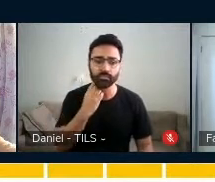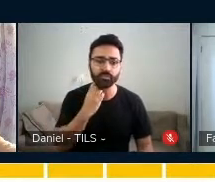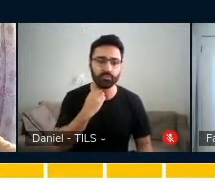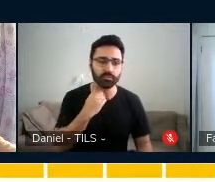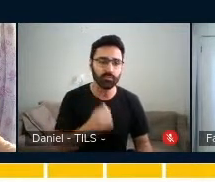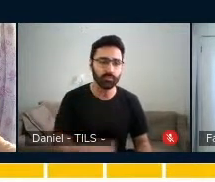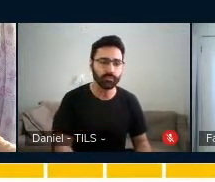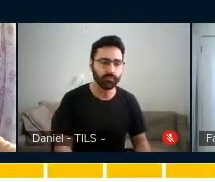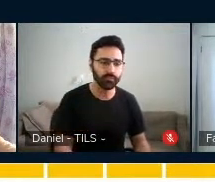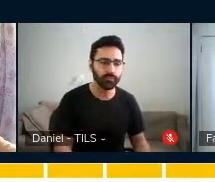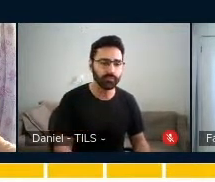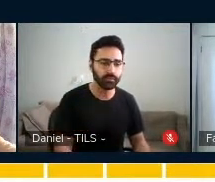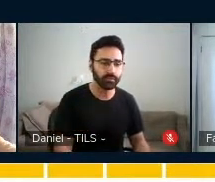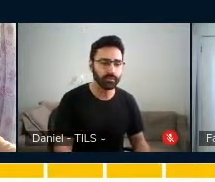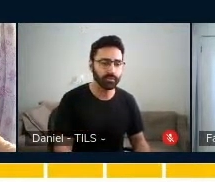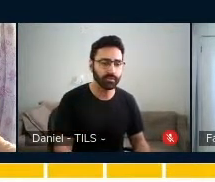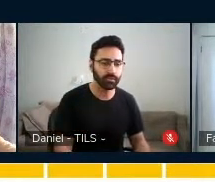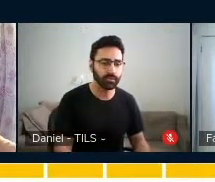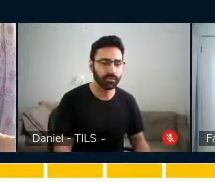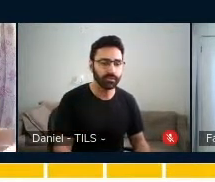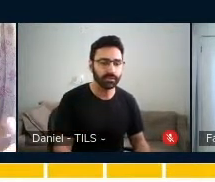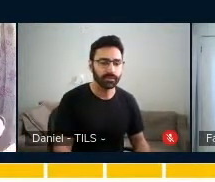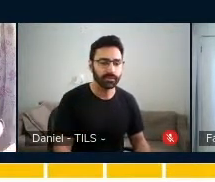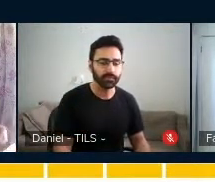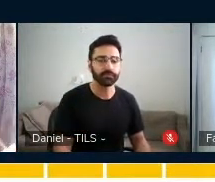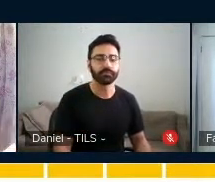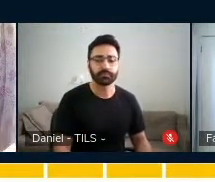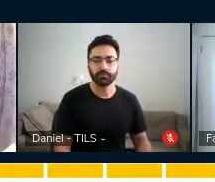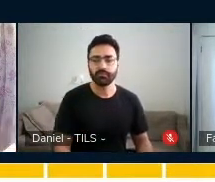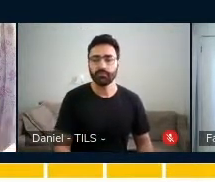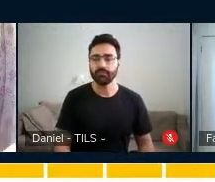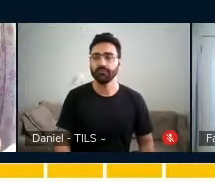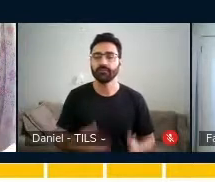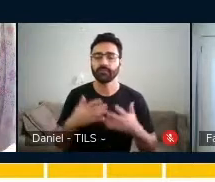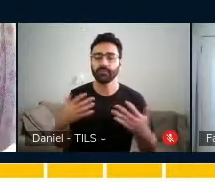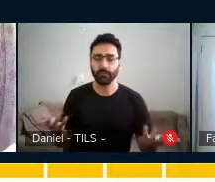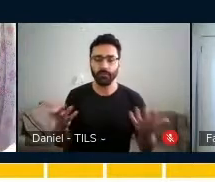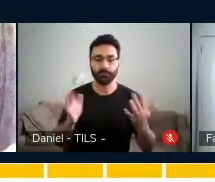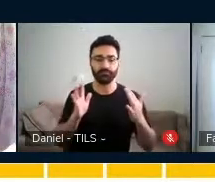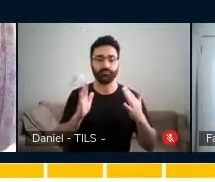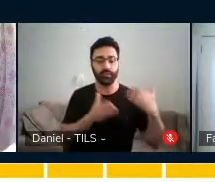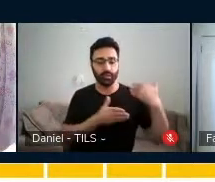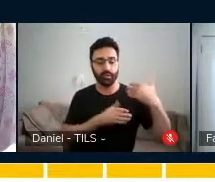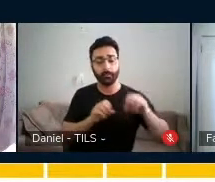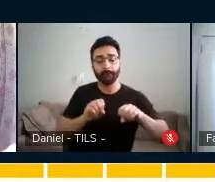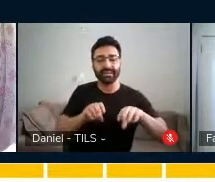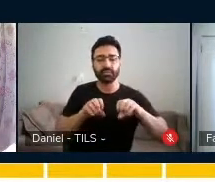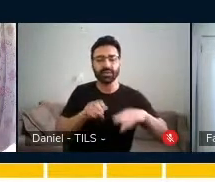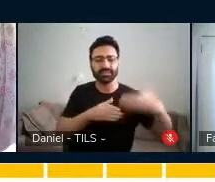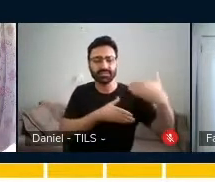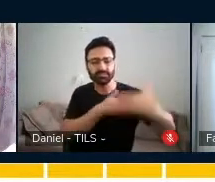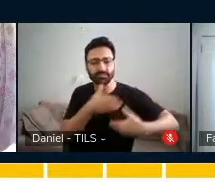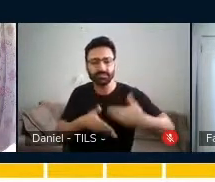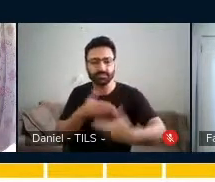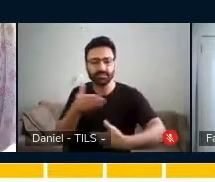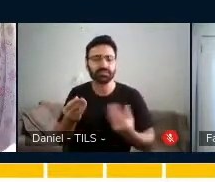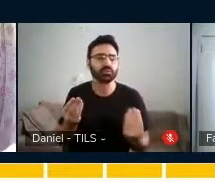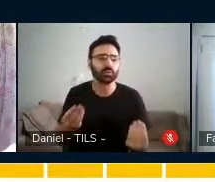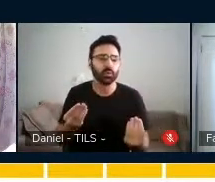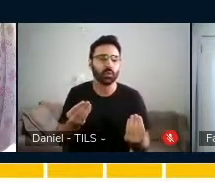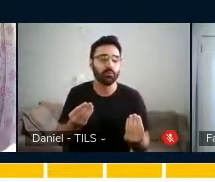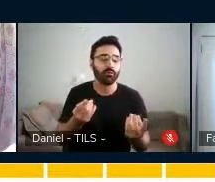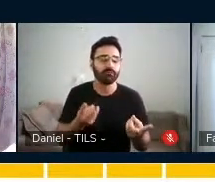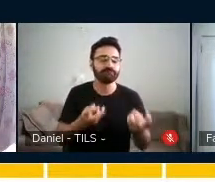E como que a gente percebeu que nessa organização de processos educativos, a Paula desenvolveu a sua musicalidade?